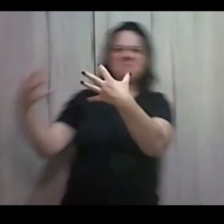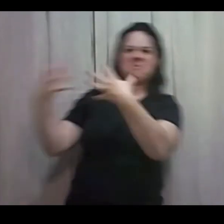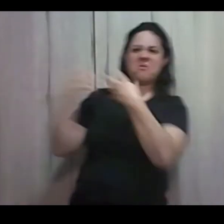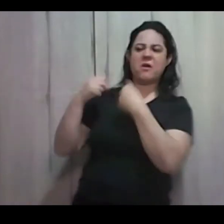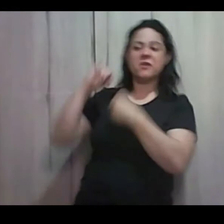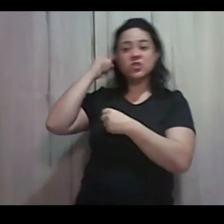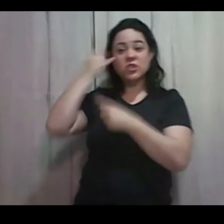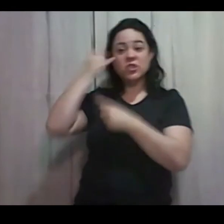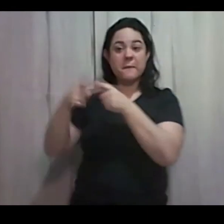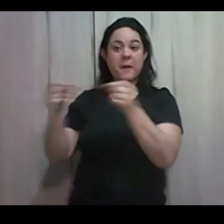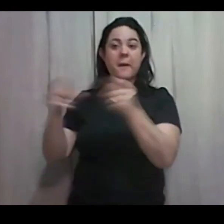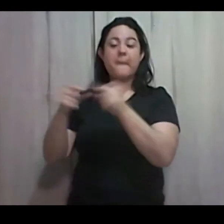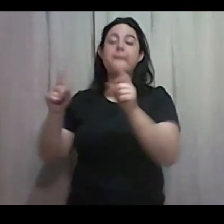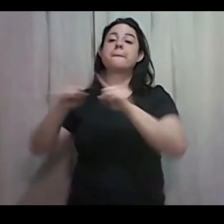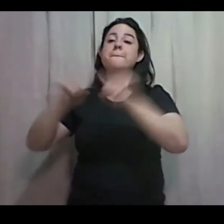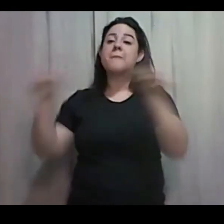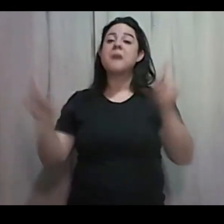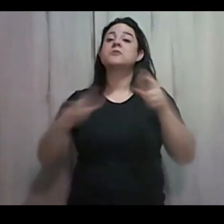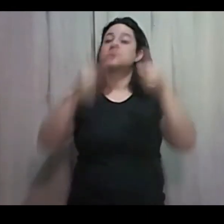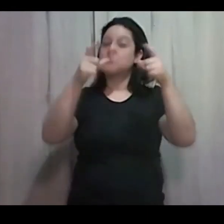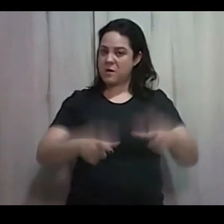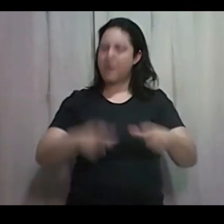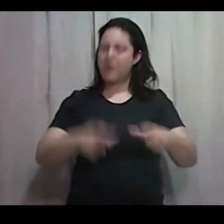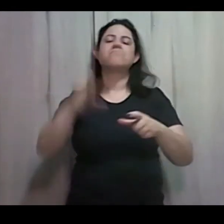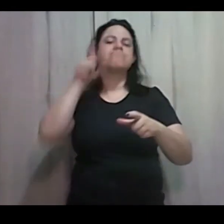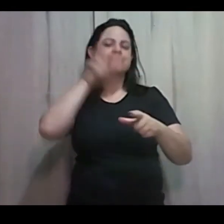americana Foi invadida E caiu